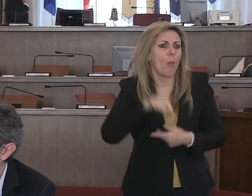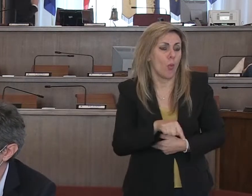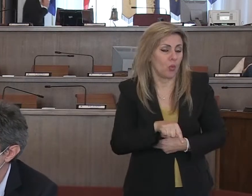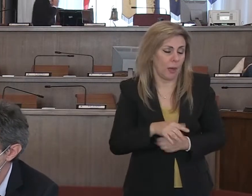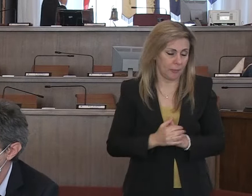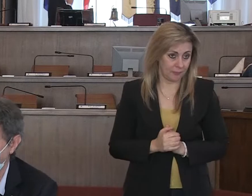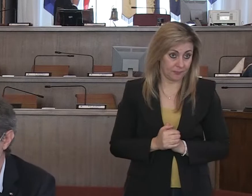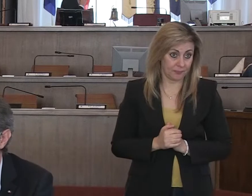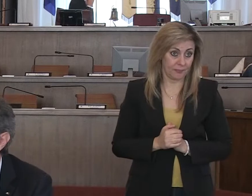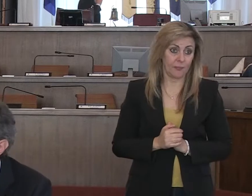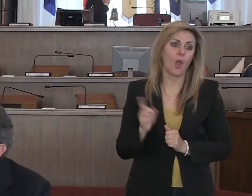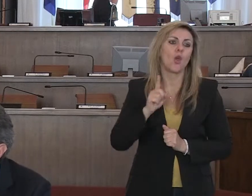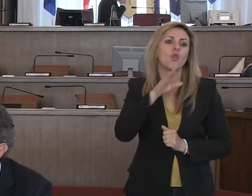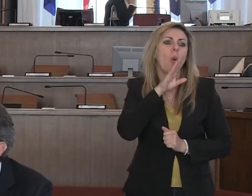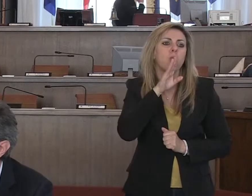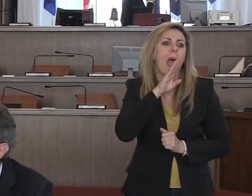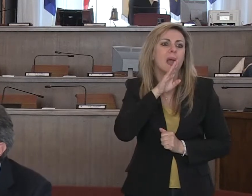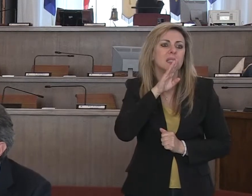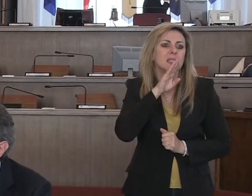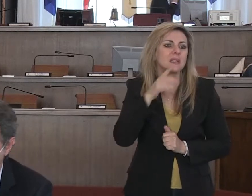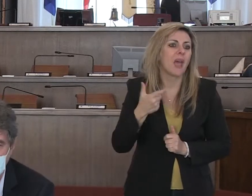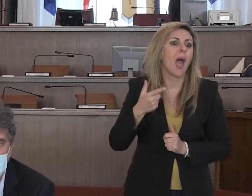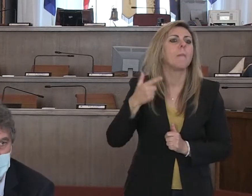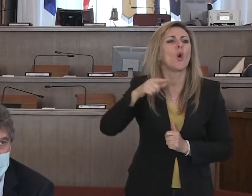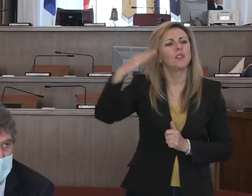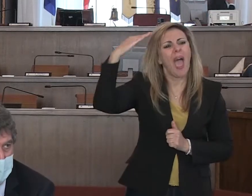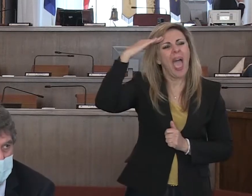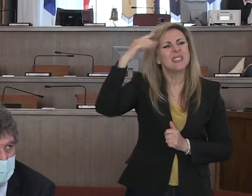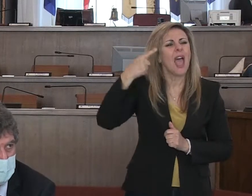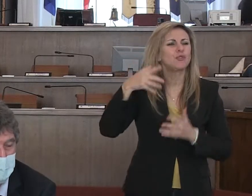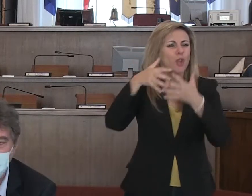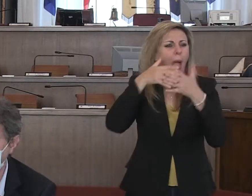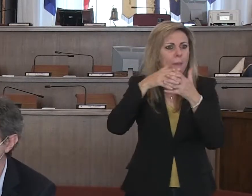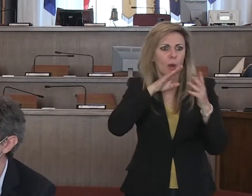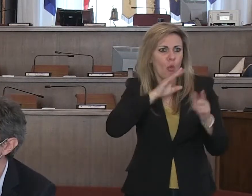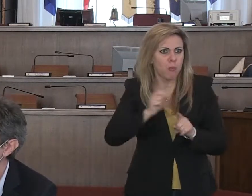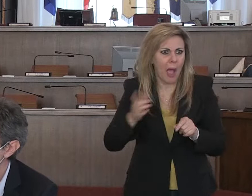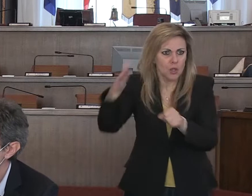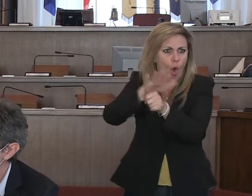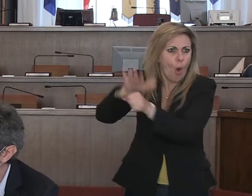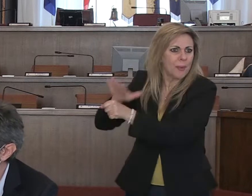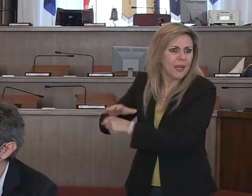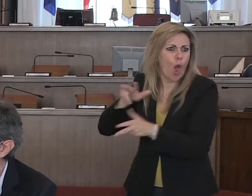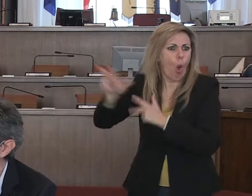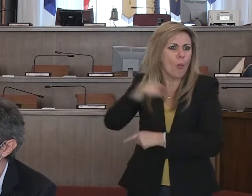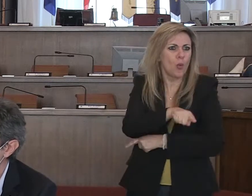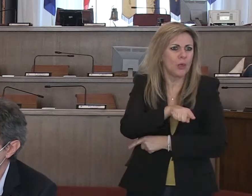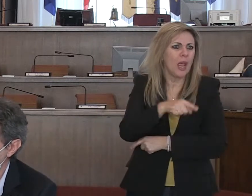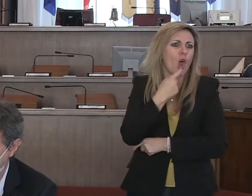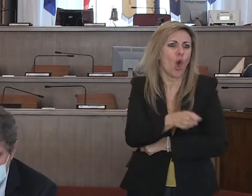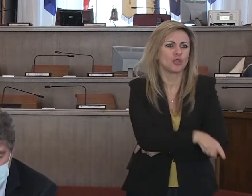cinturare e non basta l'esercito degli Stati Uniti d'America per cinturare tutti questi comuni. Per questo